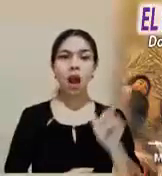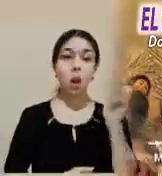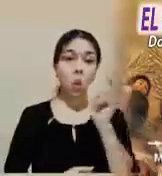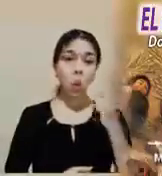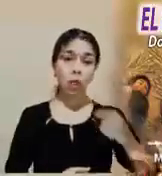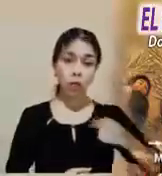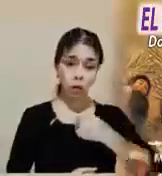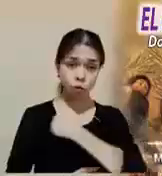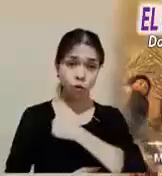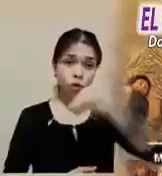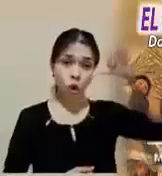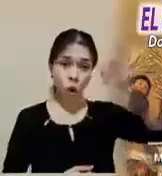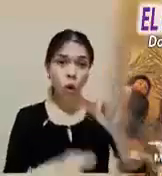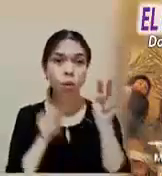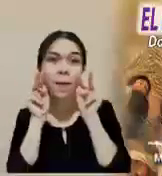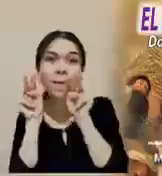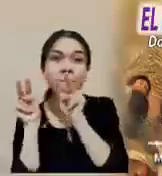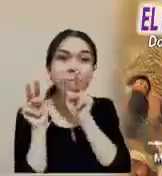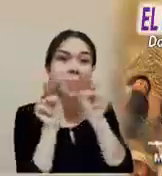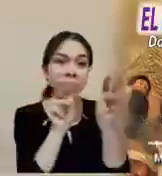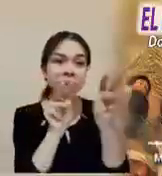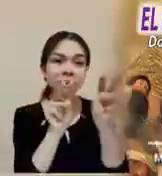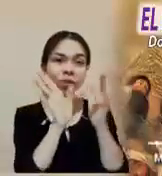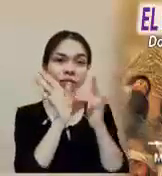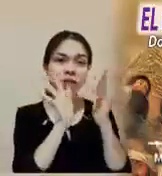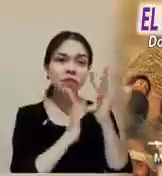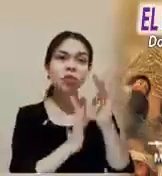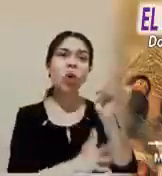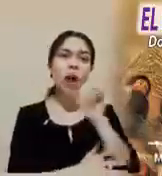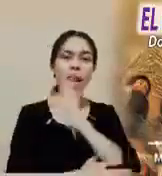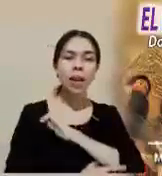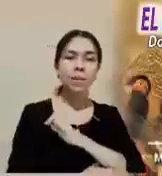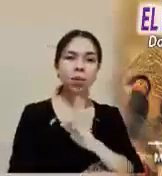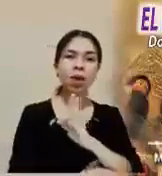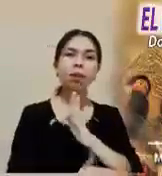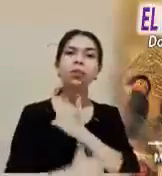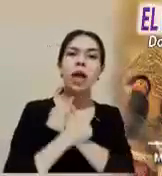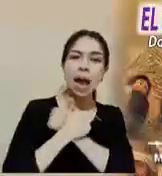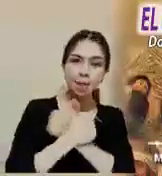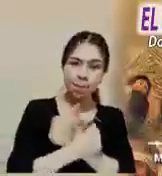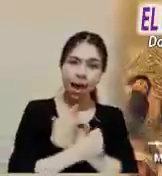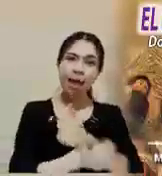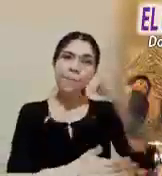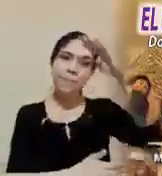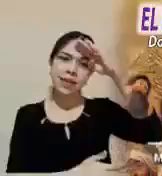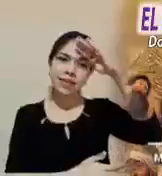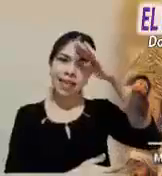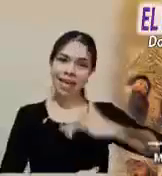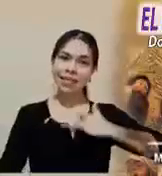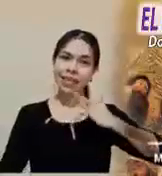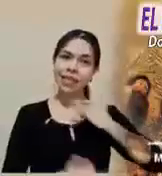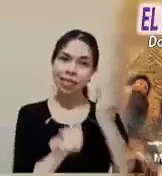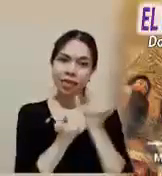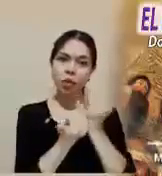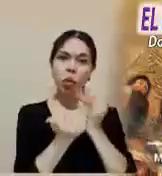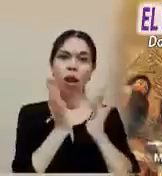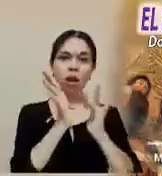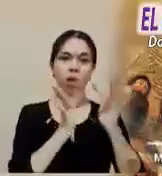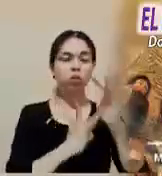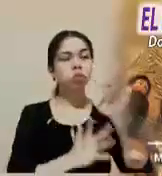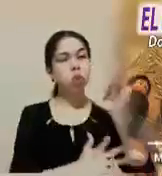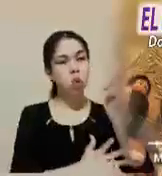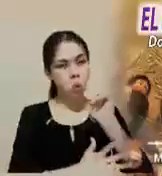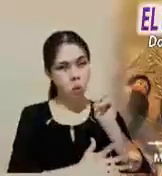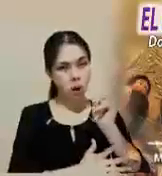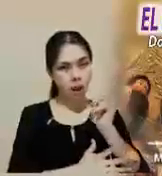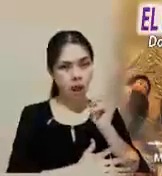renovemos nuestro esfuerzo por aprender a pensar, sentir, amar y vivir como Jesús y hacerlo con